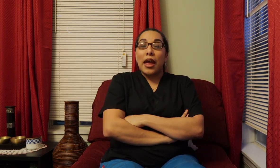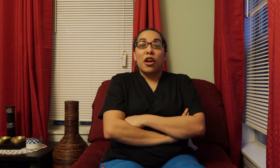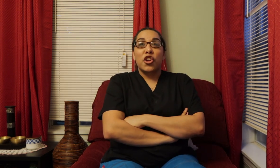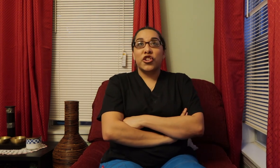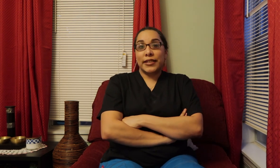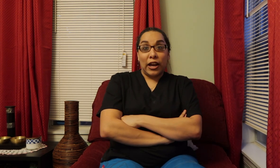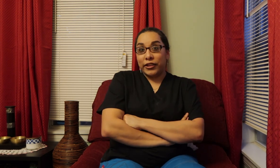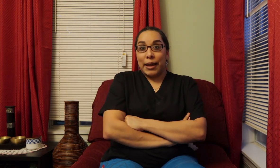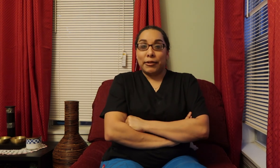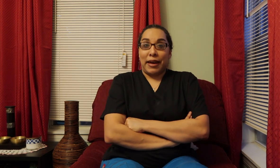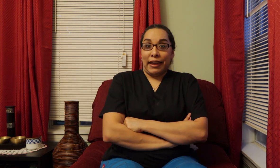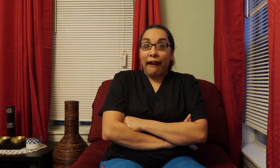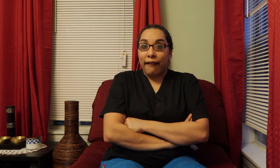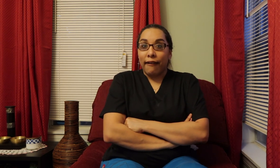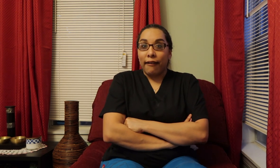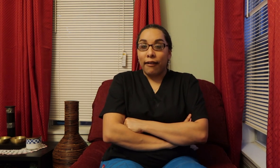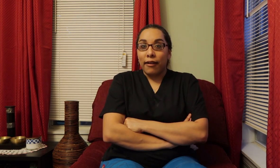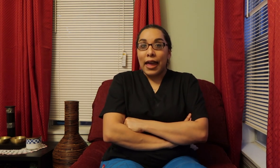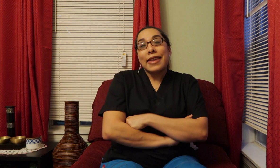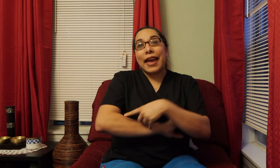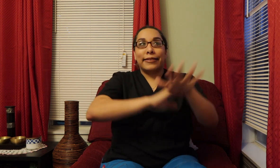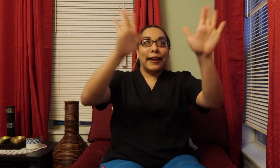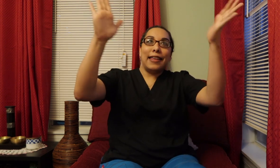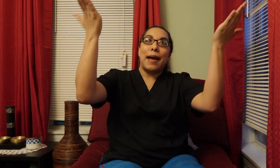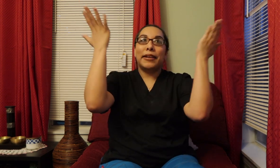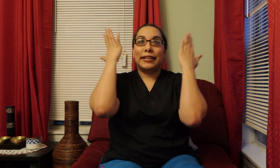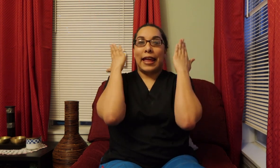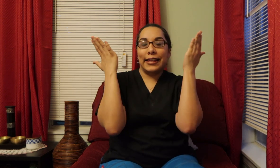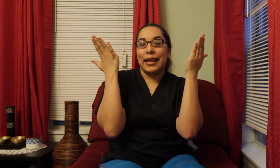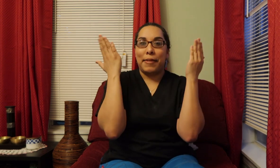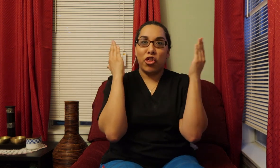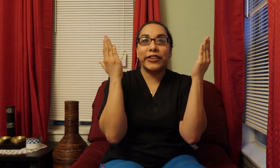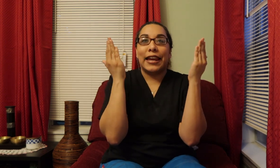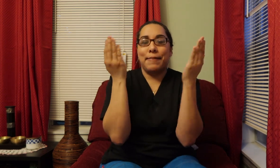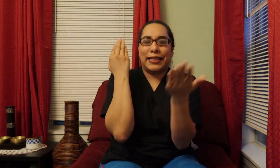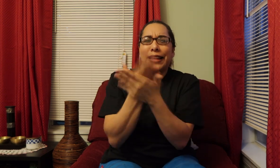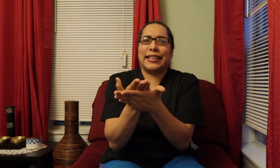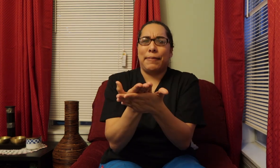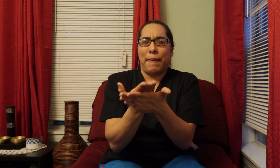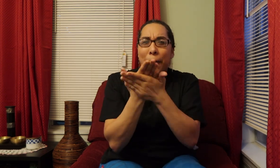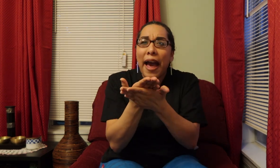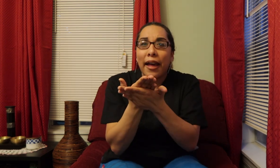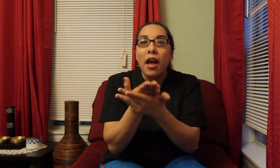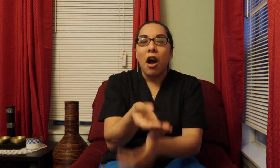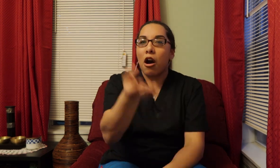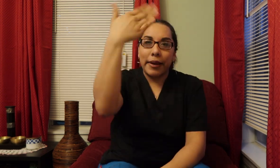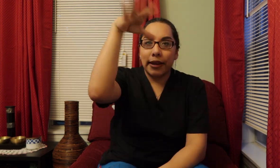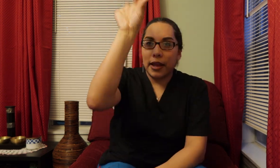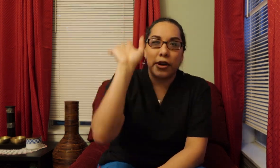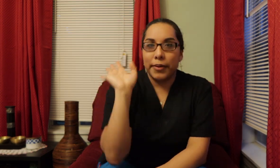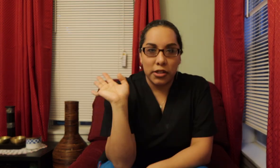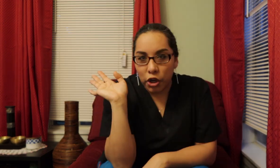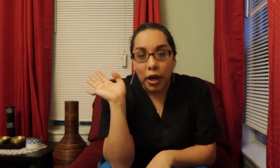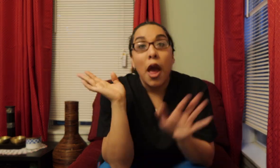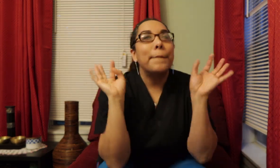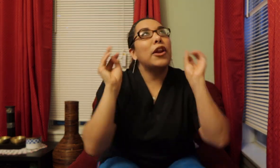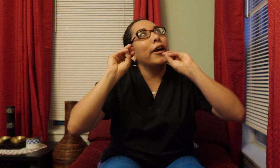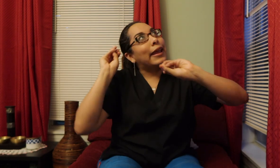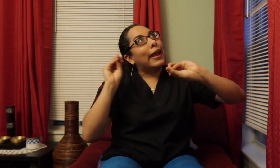Yo sé que te llamas Yeah Ya sé que te llamas Teresa Mendoza Y Mataza Mi papá Oh my god That would have been so good Pero again